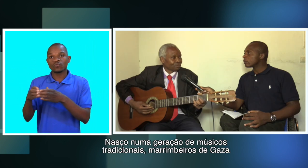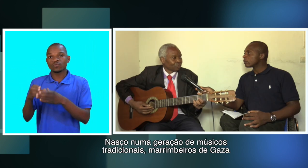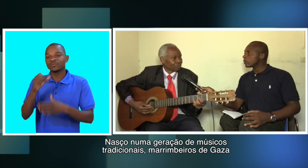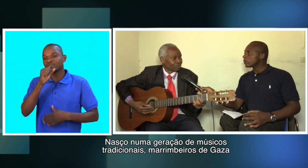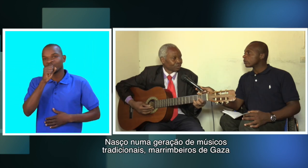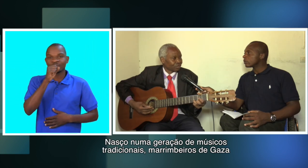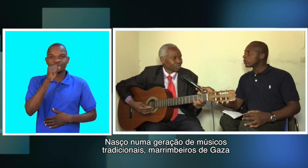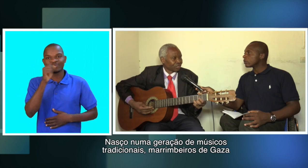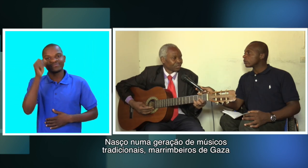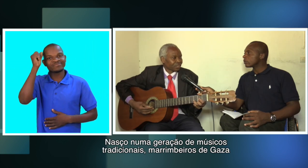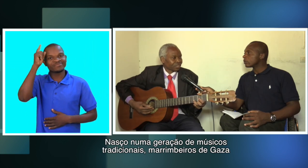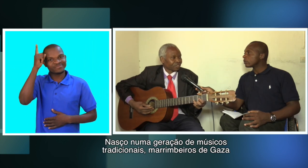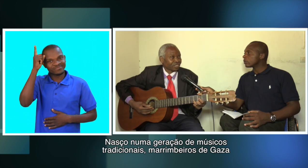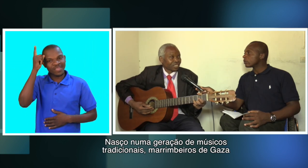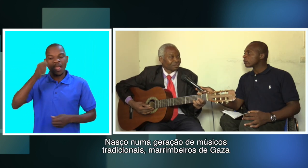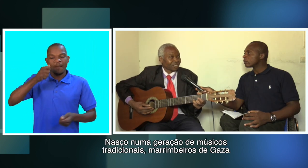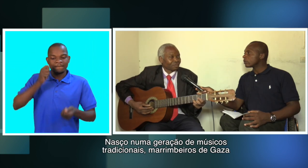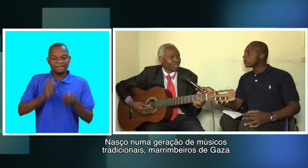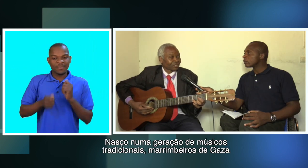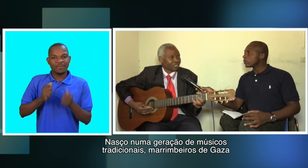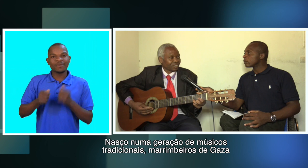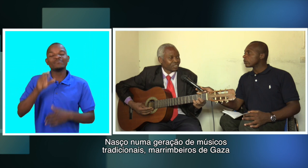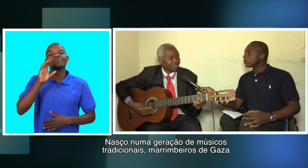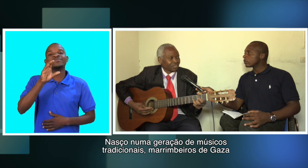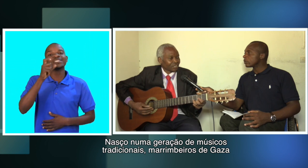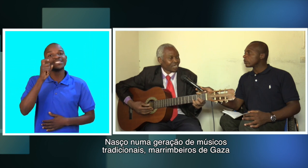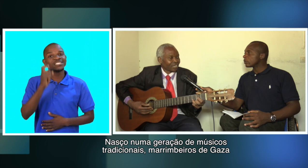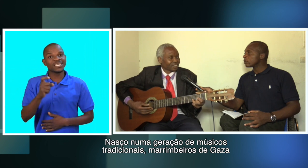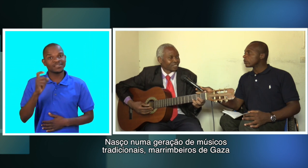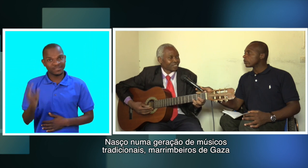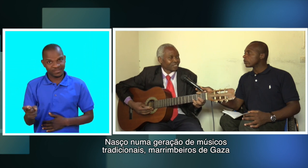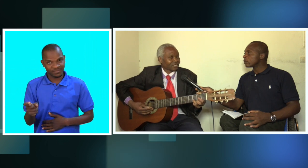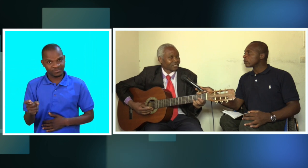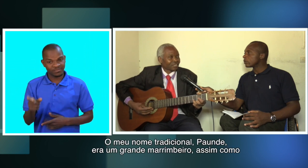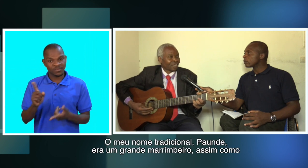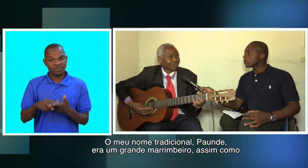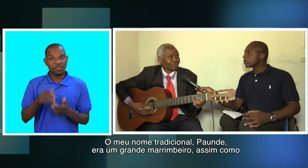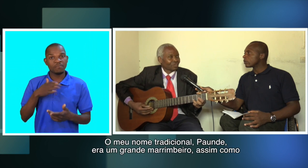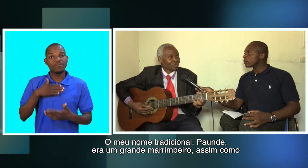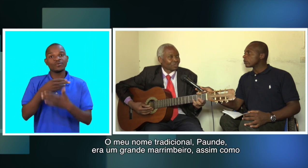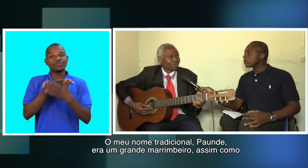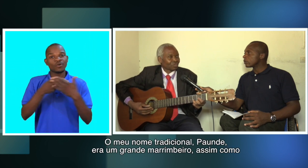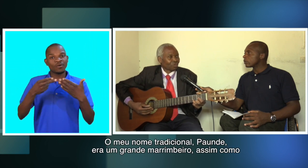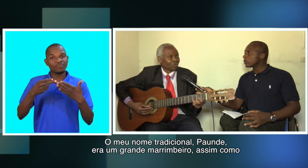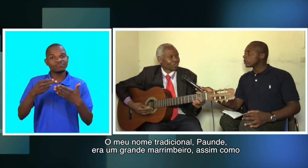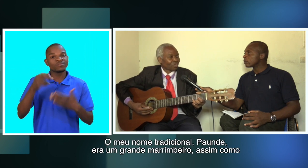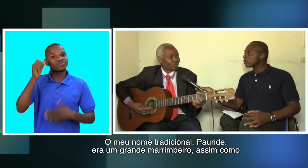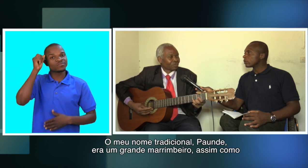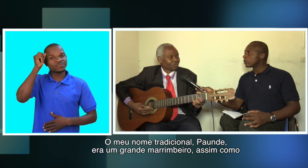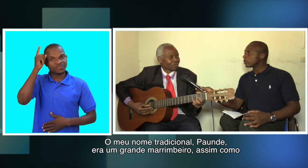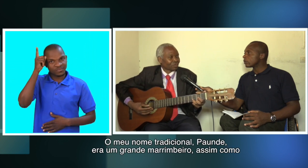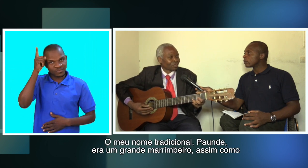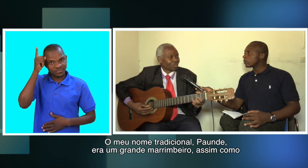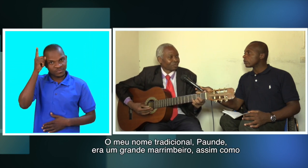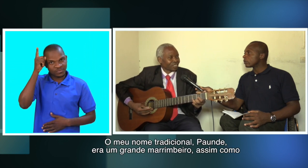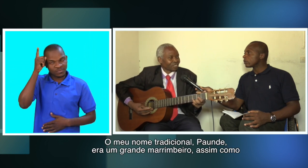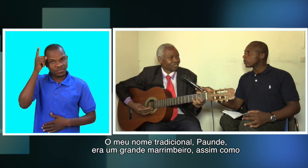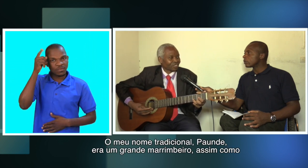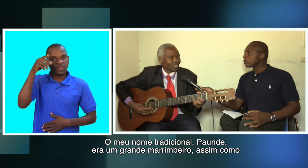músicos tradicionais marimbeiros de Gaza então só o meu nome o meu nome tradicional